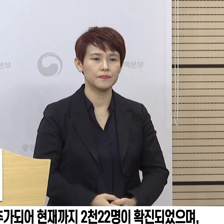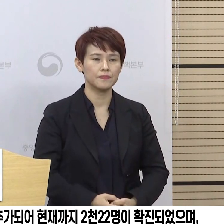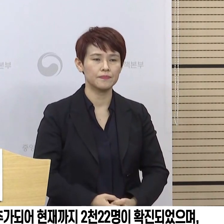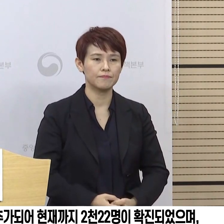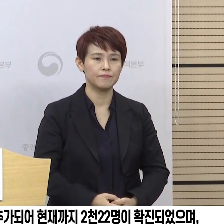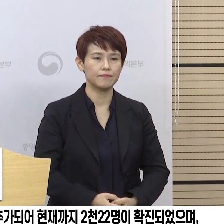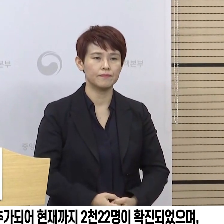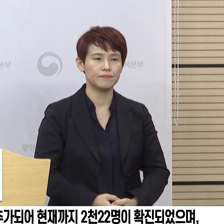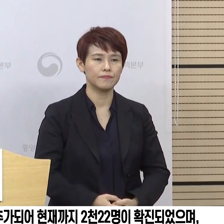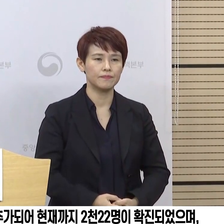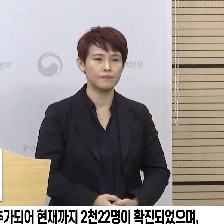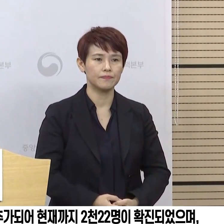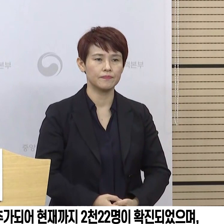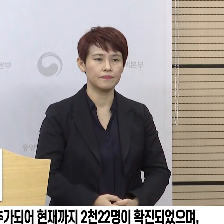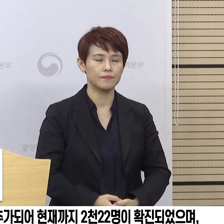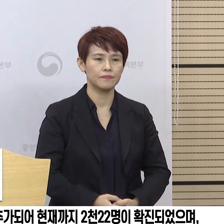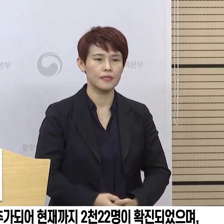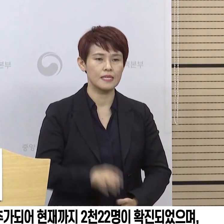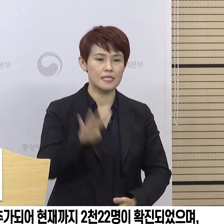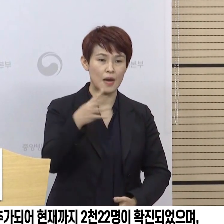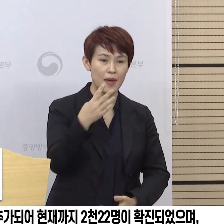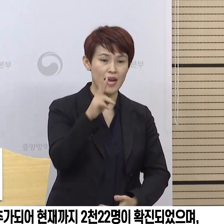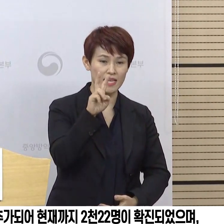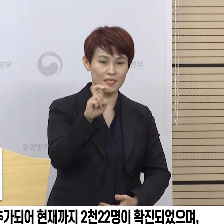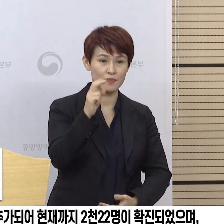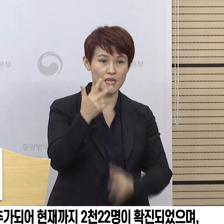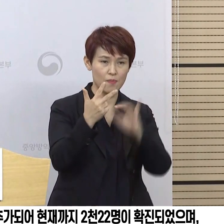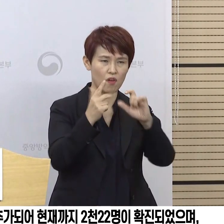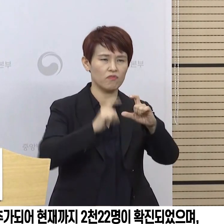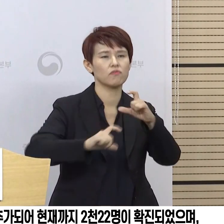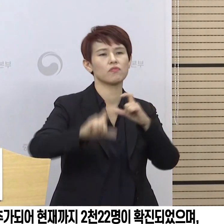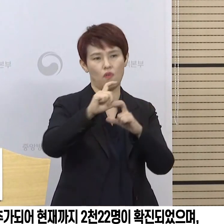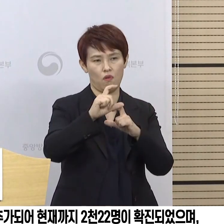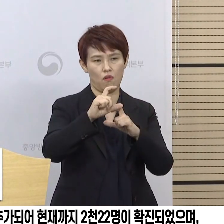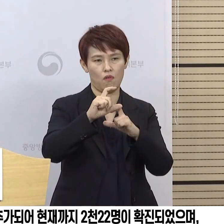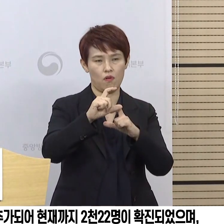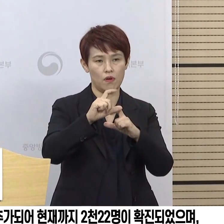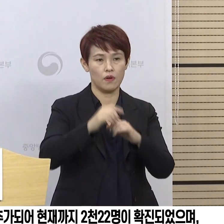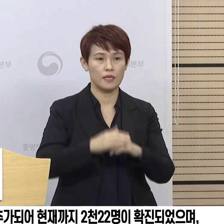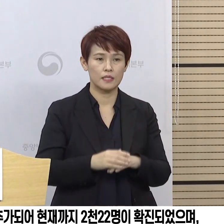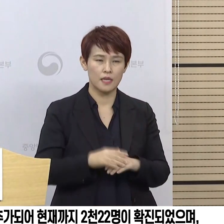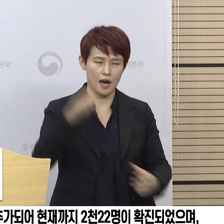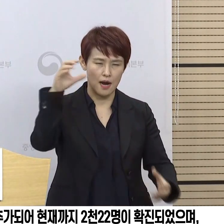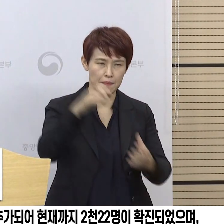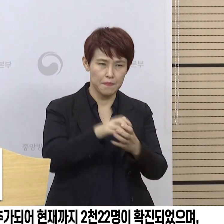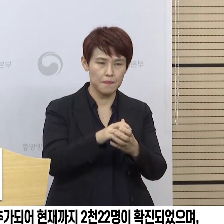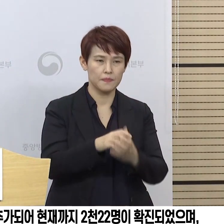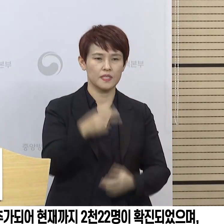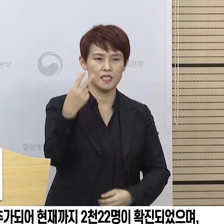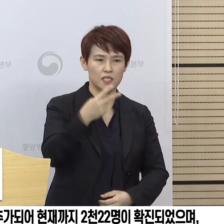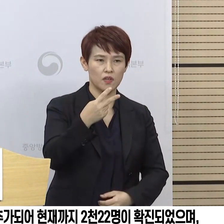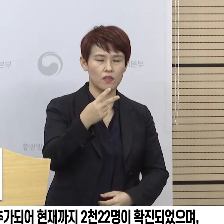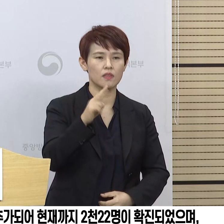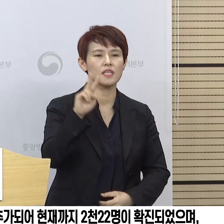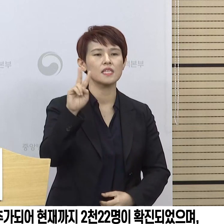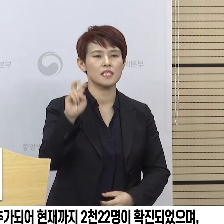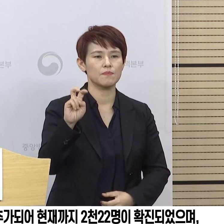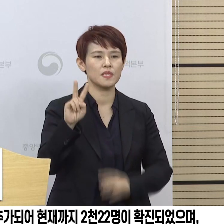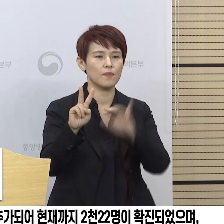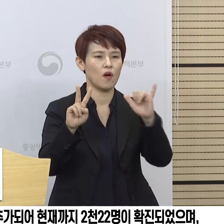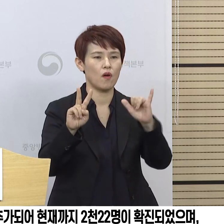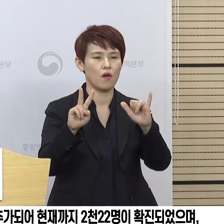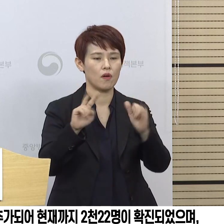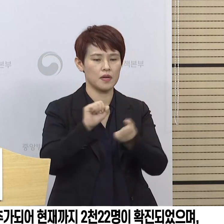환자는 427명이 추가돼서 현재까지 총 2022명이